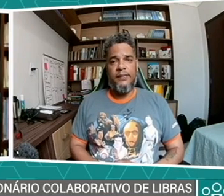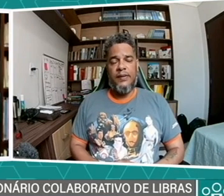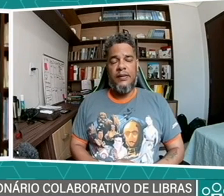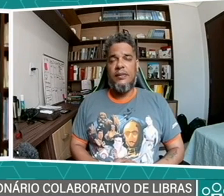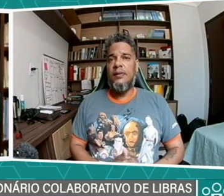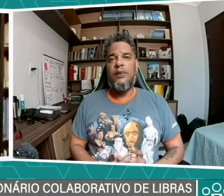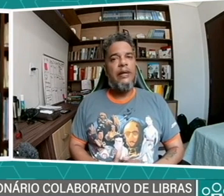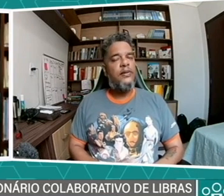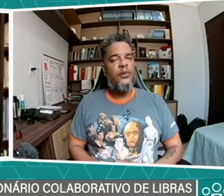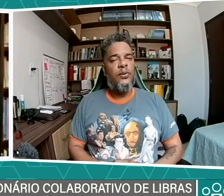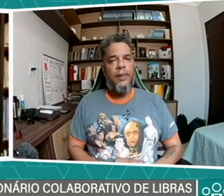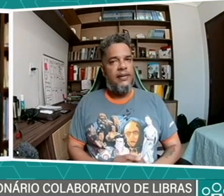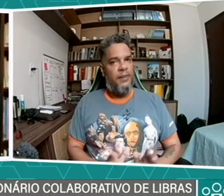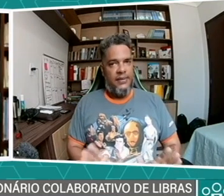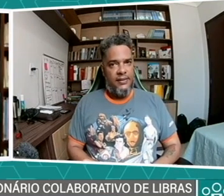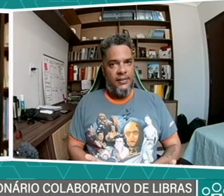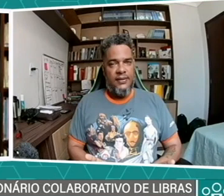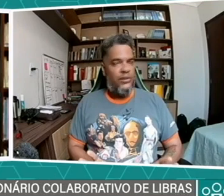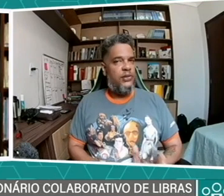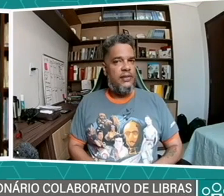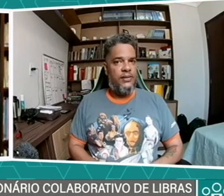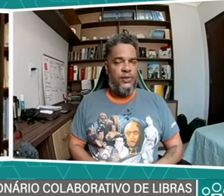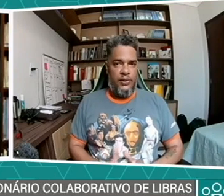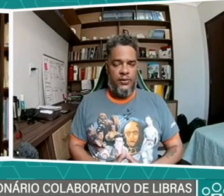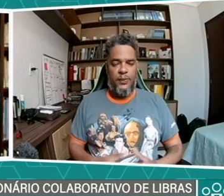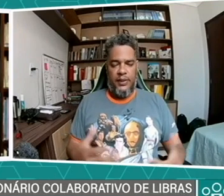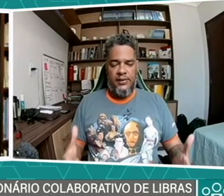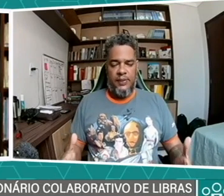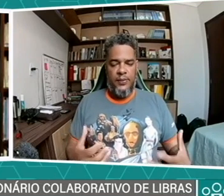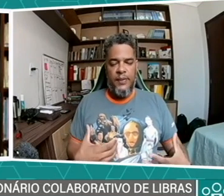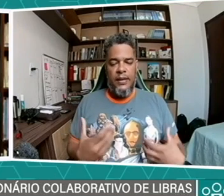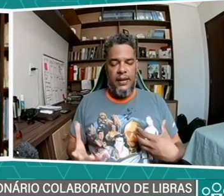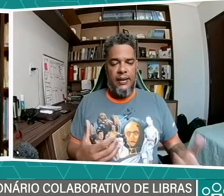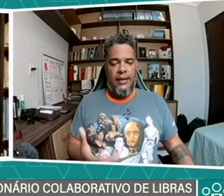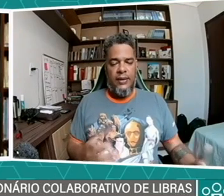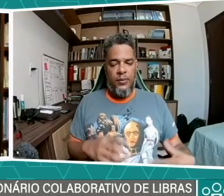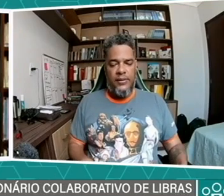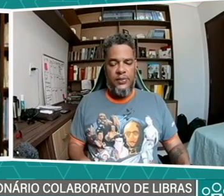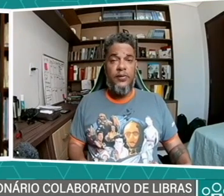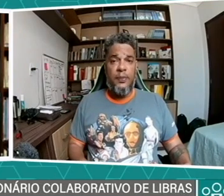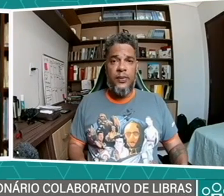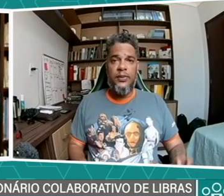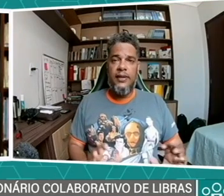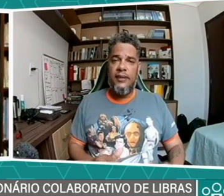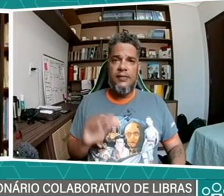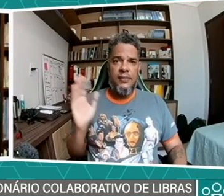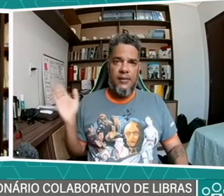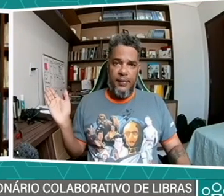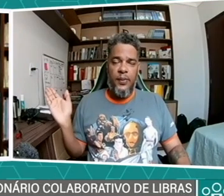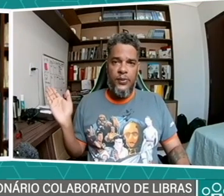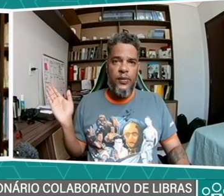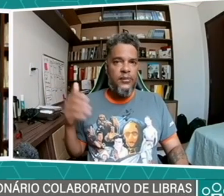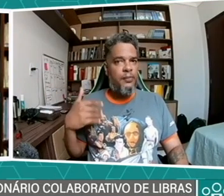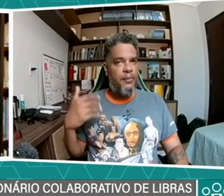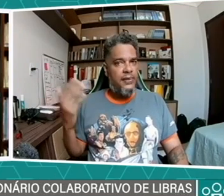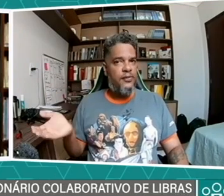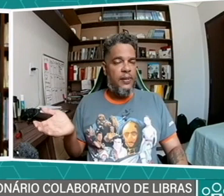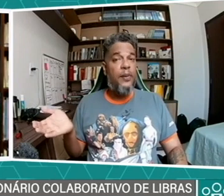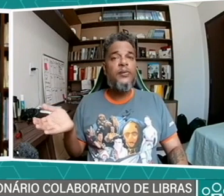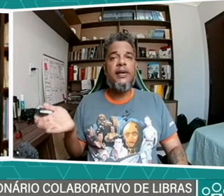São línguas completamente distintas. Nós, por exemplo, aqui no Brasil a fala português, em Portugal também se fala português,